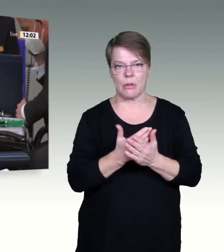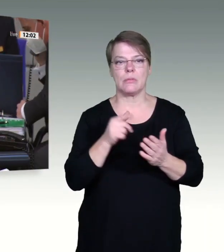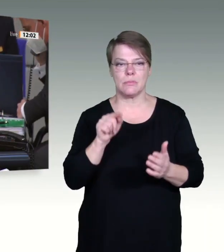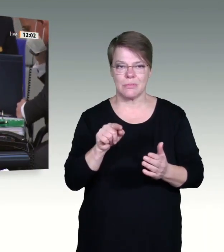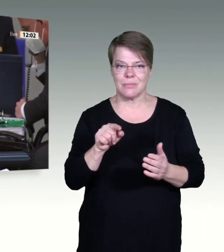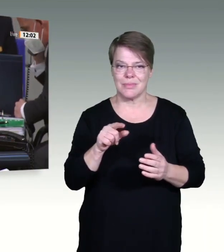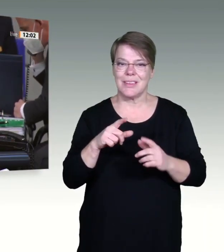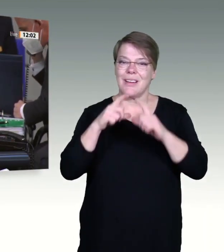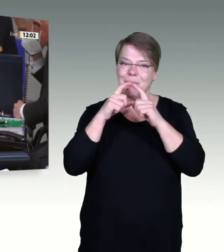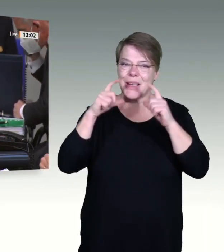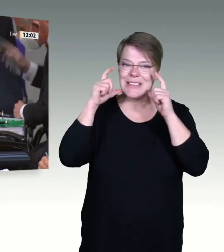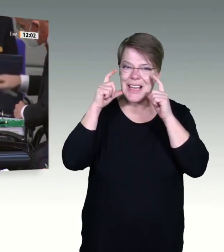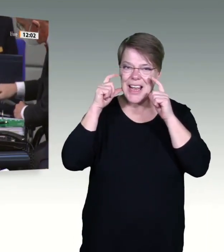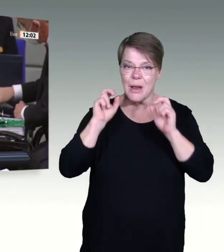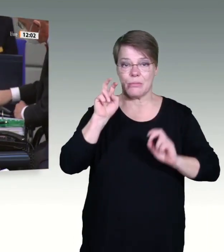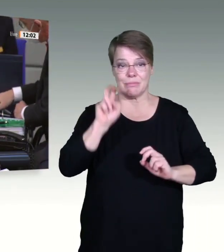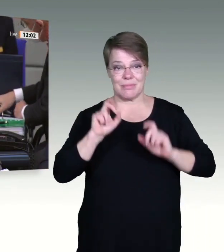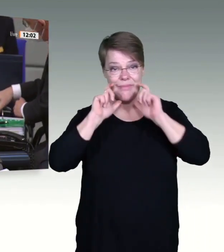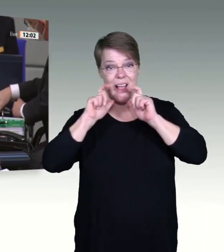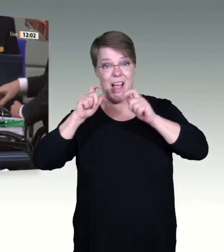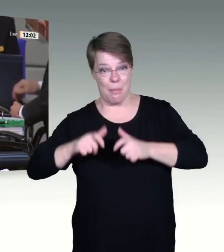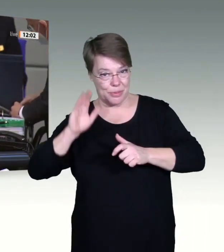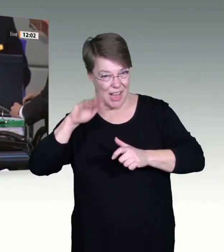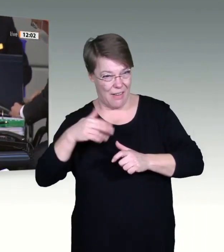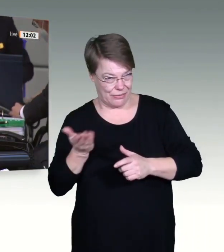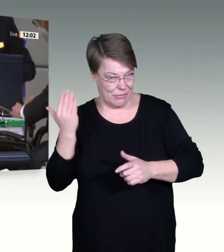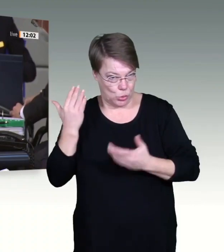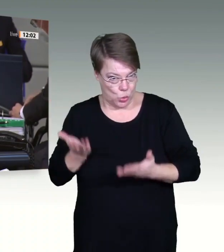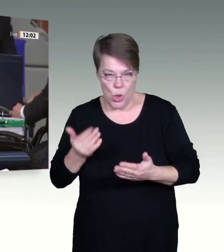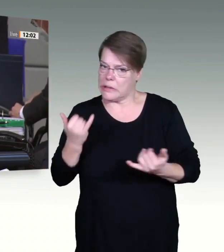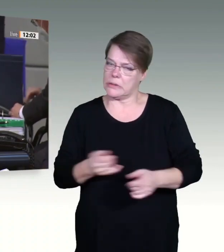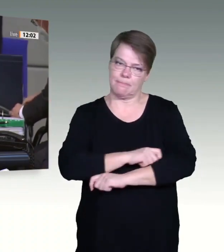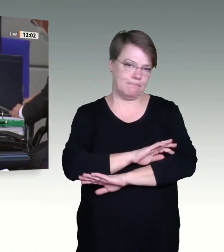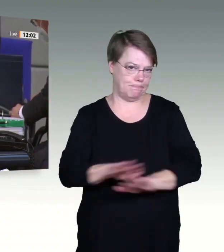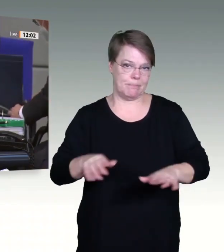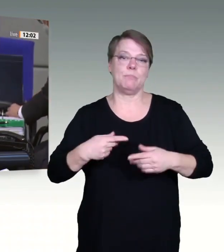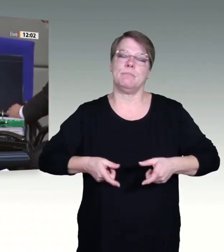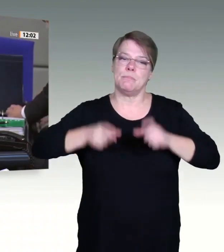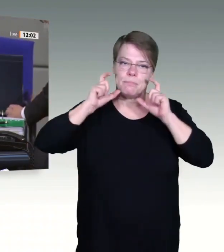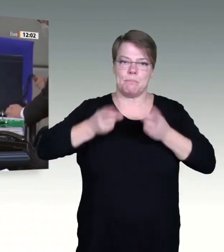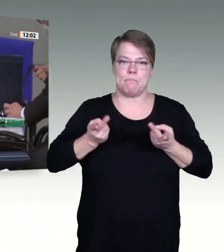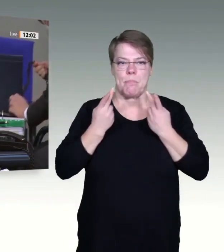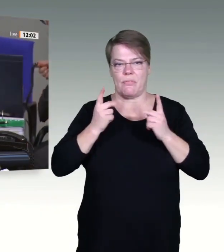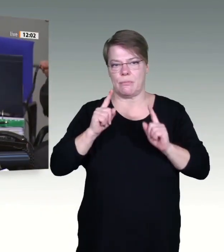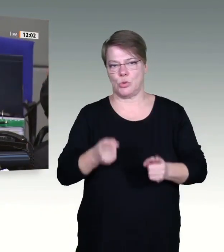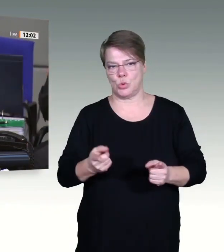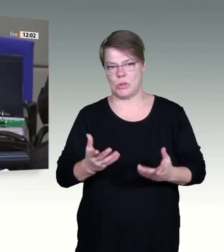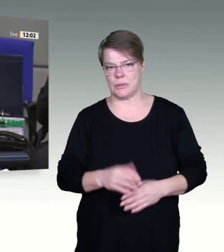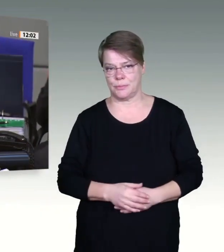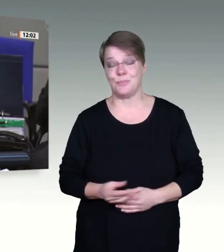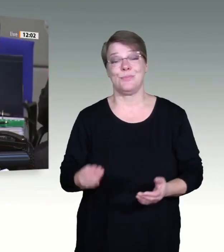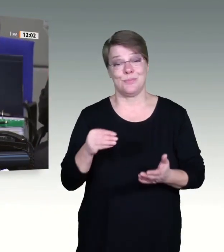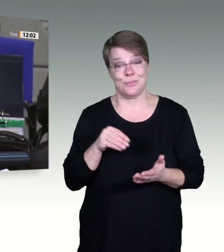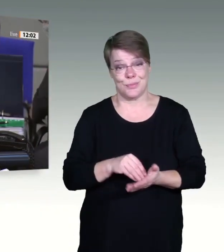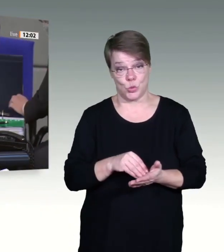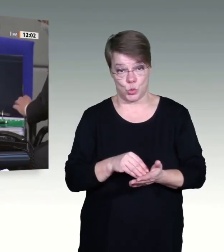Präsidenten sowie für die Rednerinnen und Redner am Redepult und an den Saalmikrofonen zu. Die